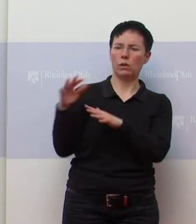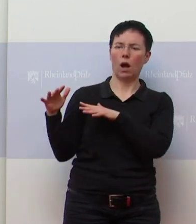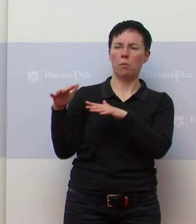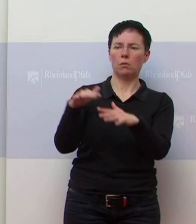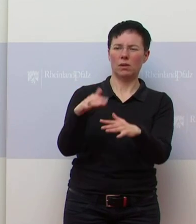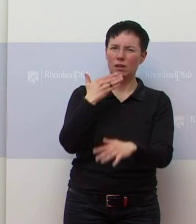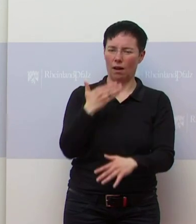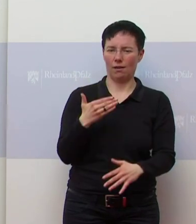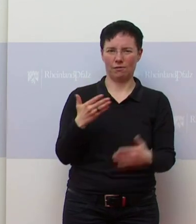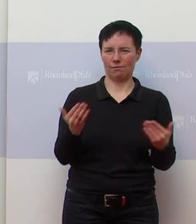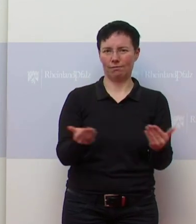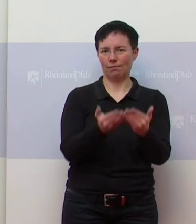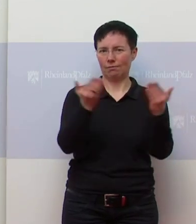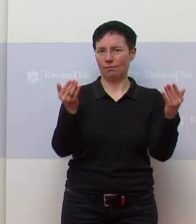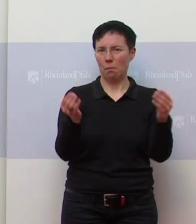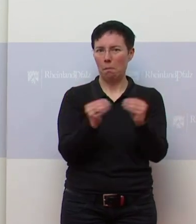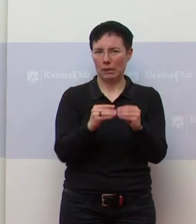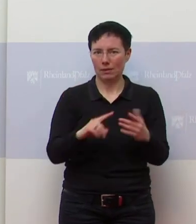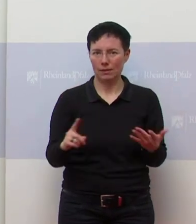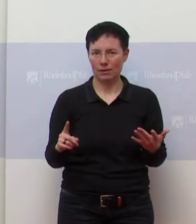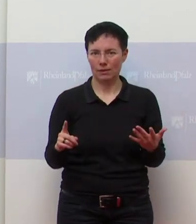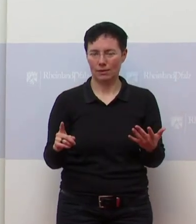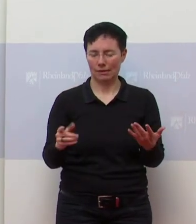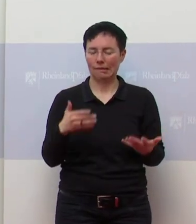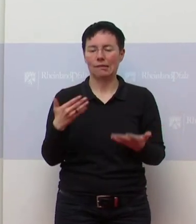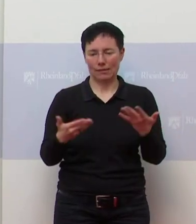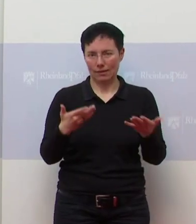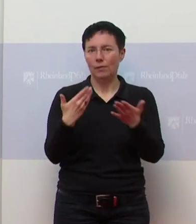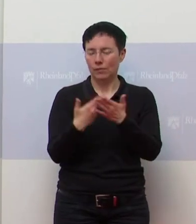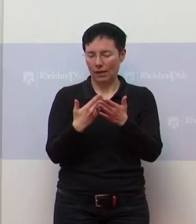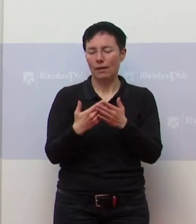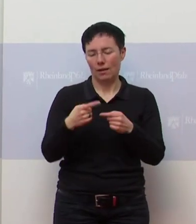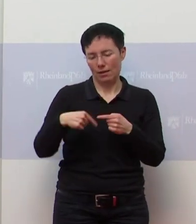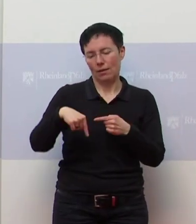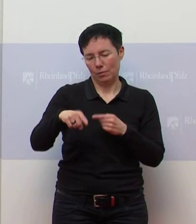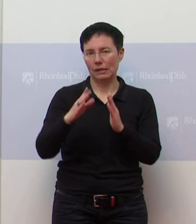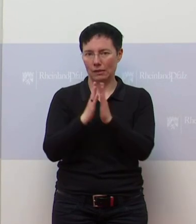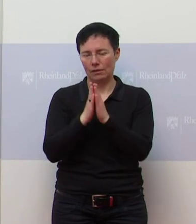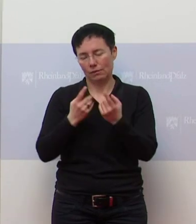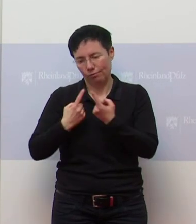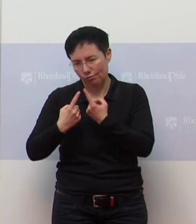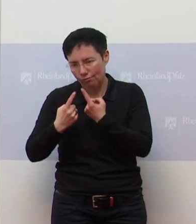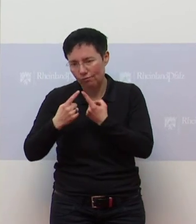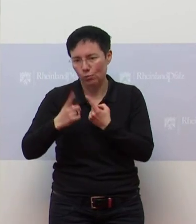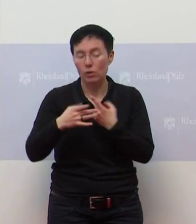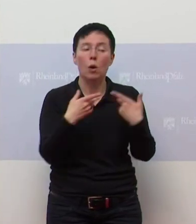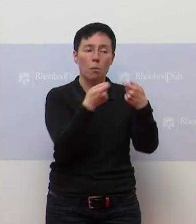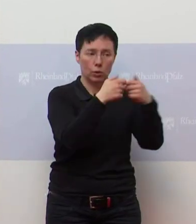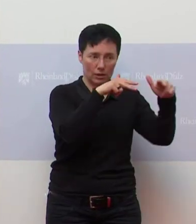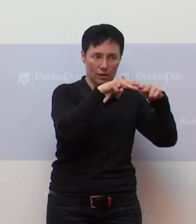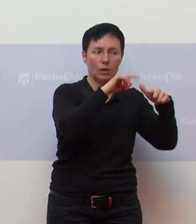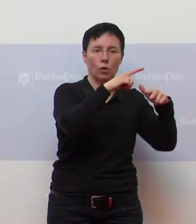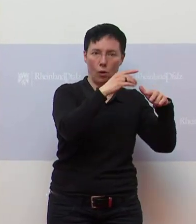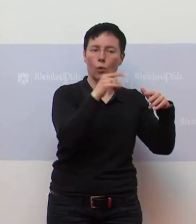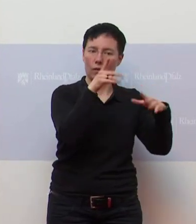Anführungszeichen Kirchen, Gemeinden oder Gottesdienstbesuche zulässt. Insofern müssen wir das Gespräche suchen. Der Bund macht das jetzt auch direkt, denke